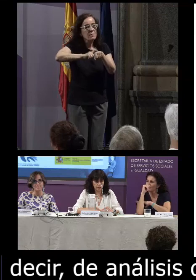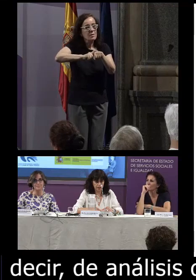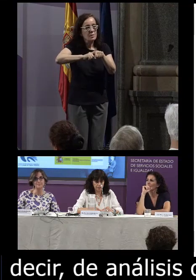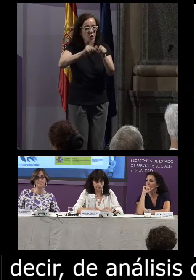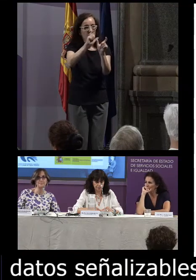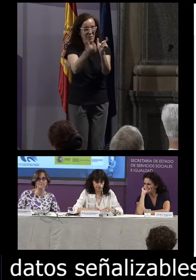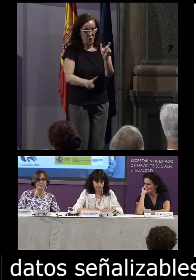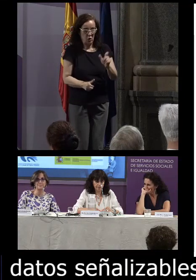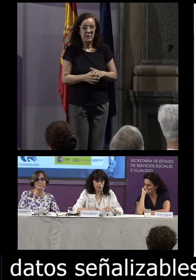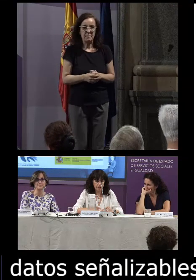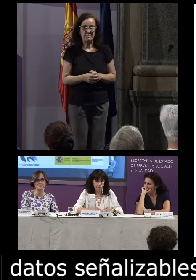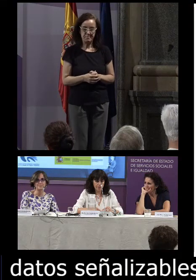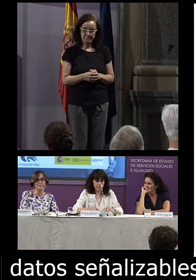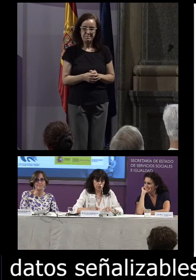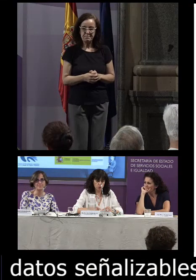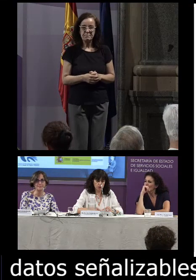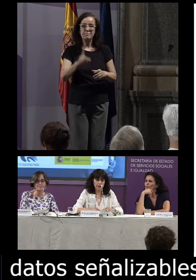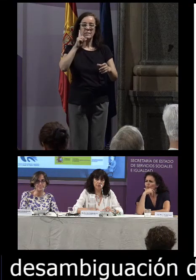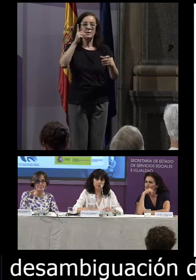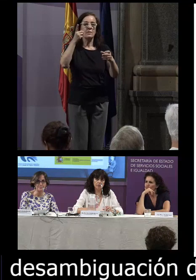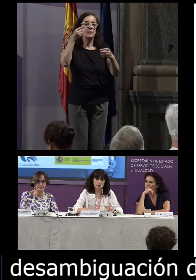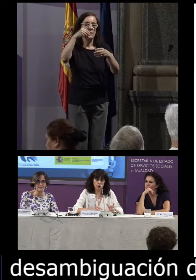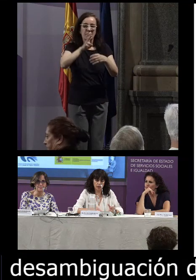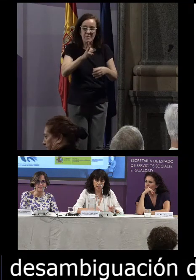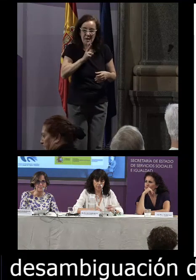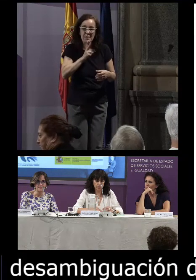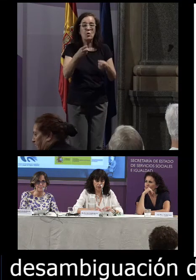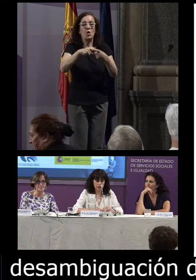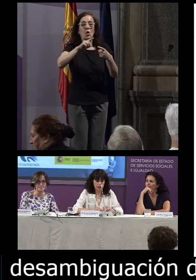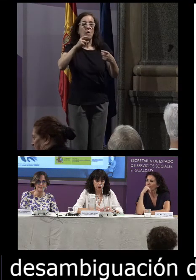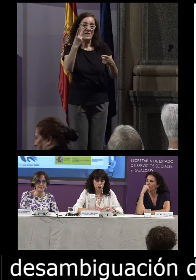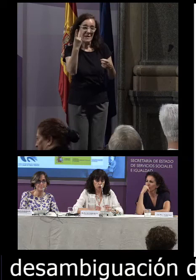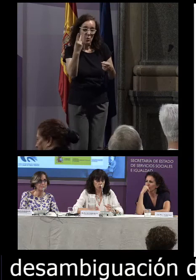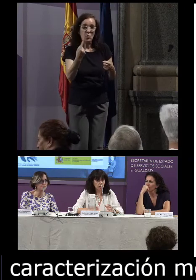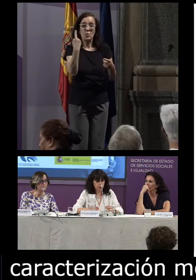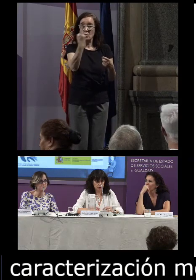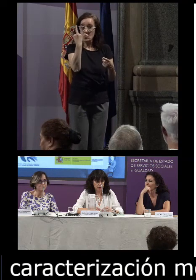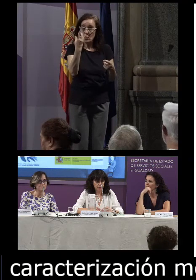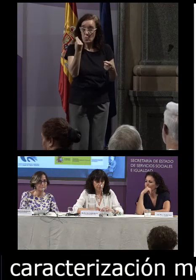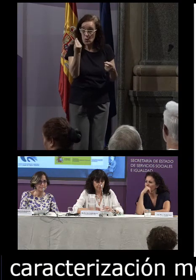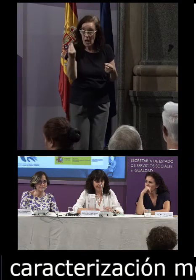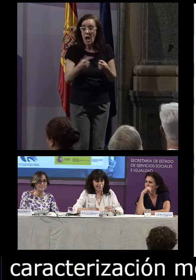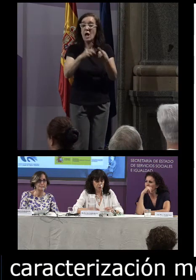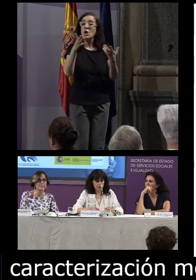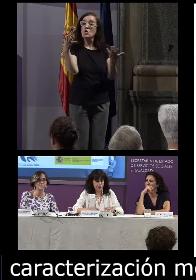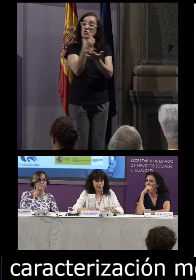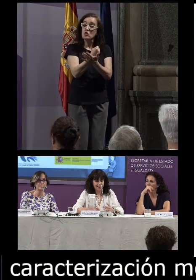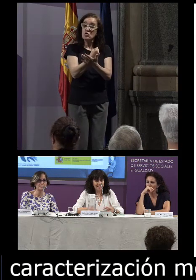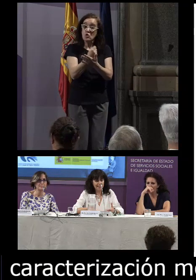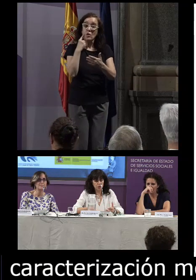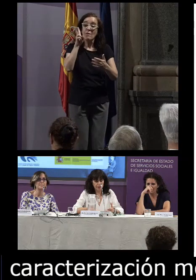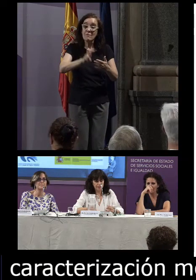morfológica verbo sustantivo singular plural todo ello permitirá después